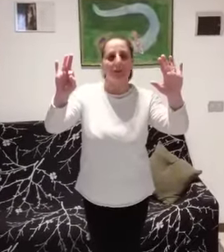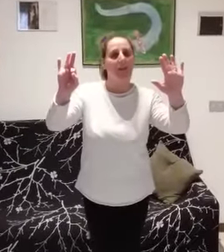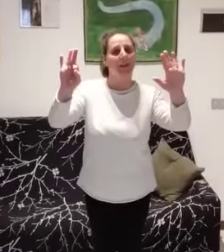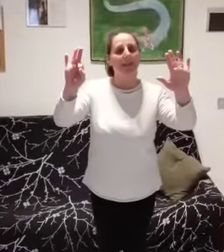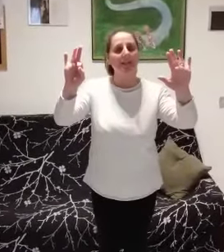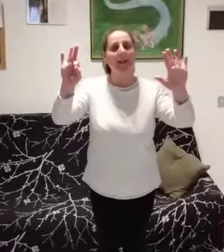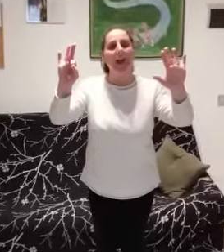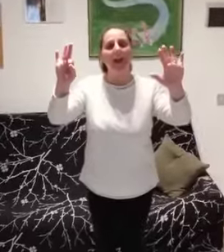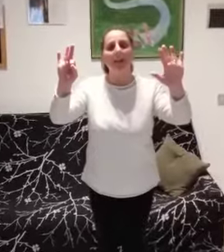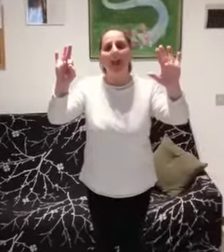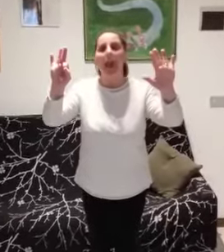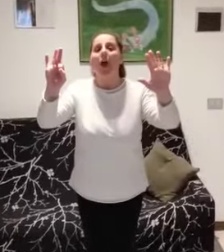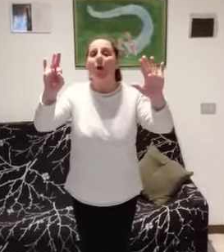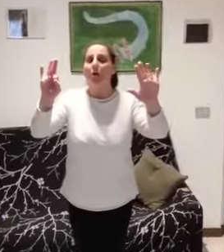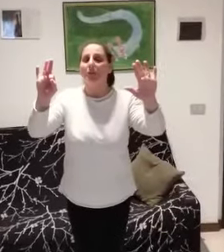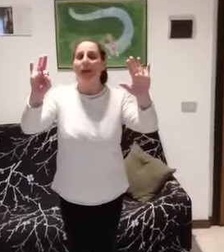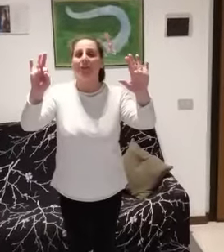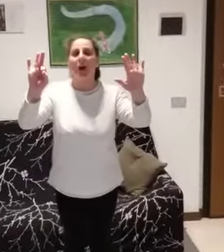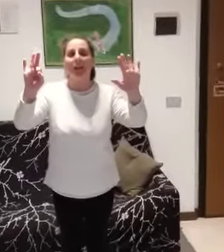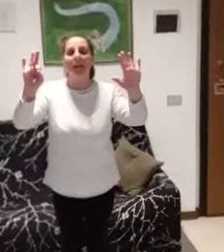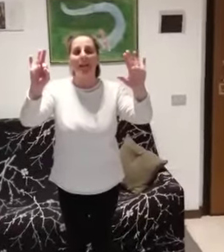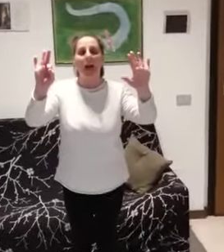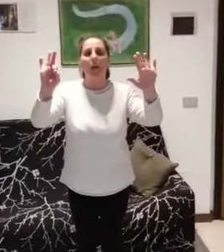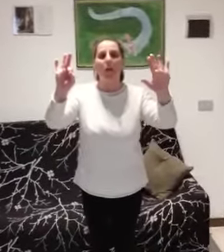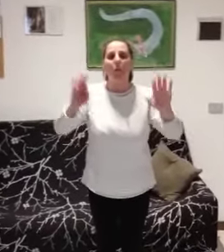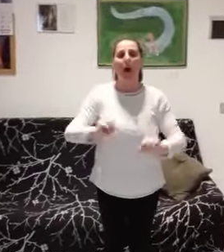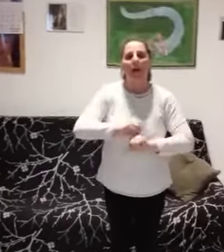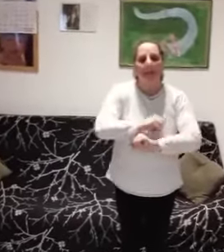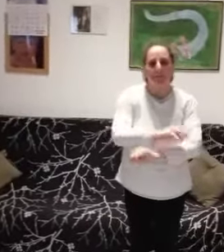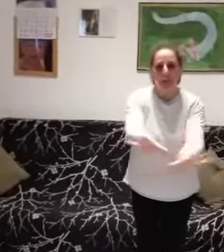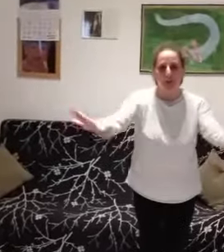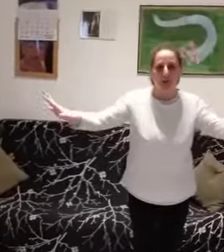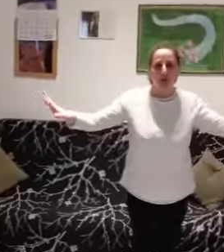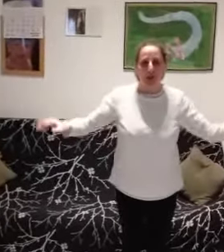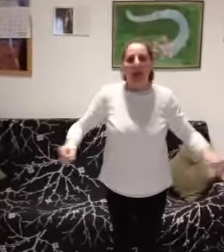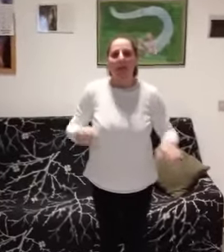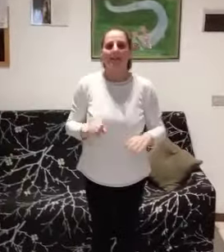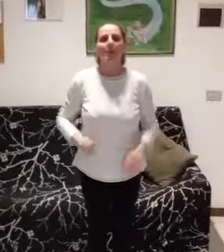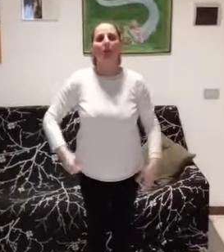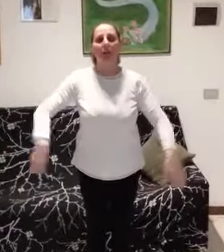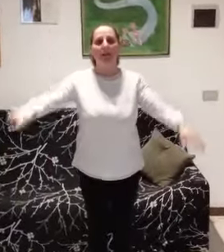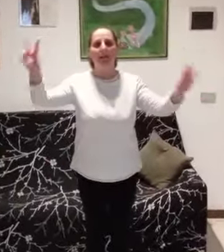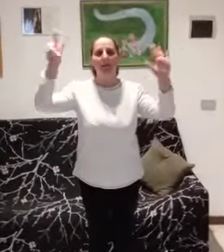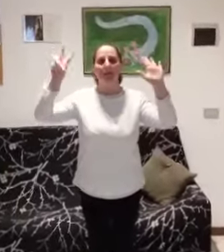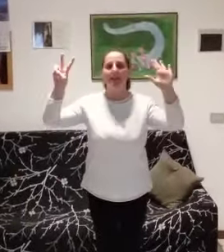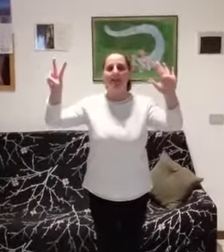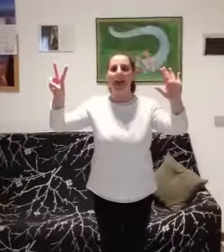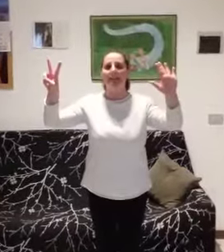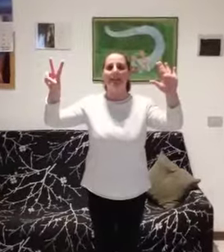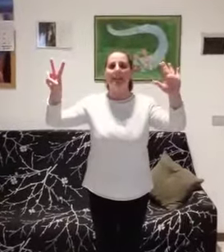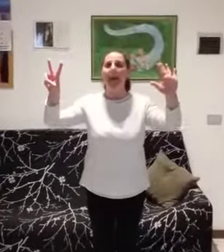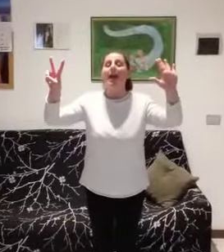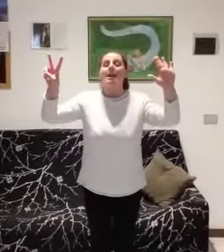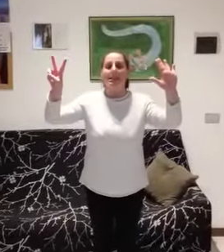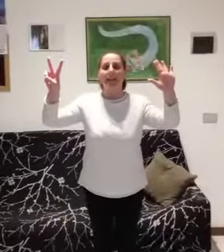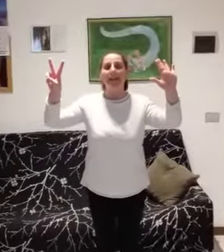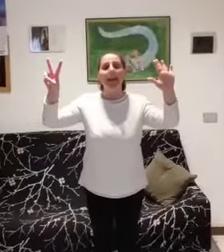svelte e svelte, una andò nell'acqua, splash! E sono rimaste sette, sette